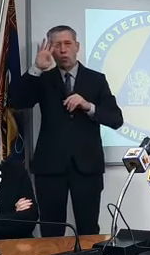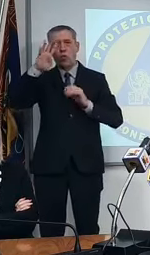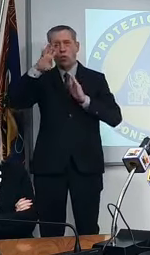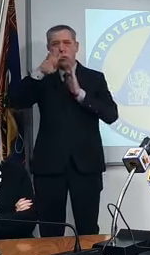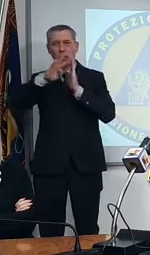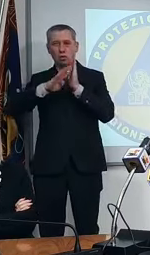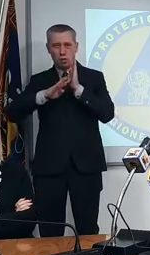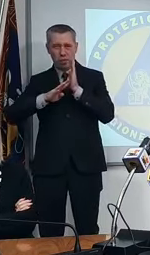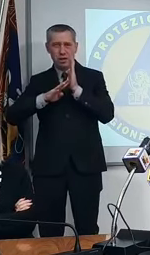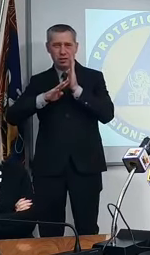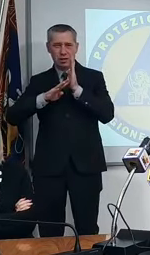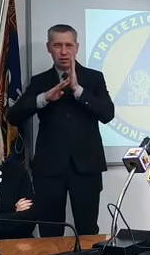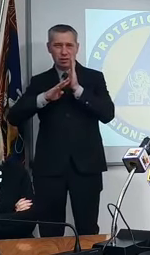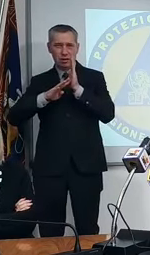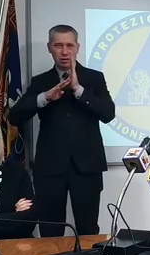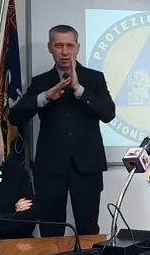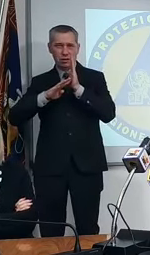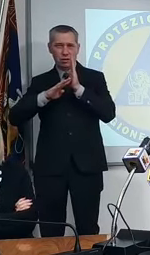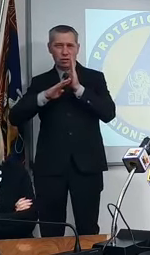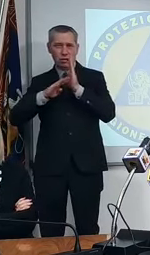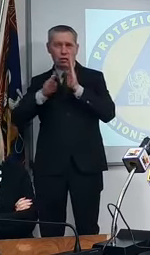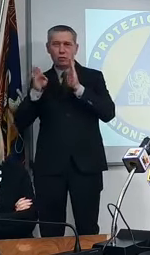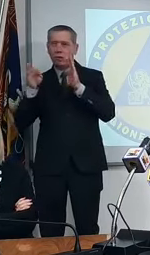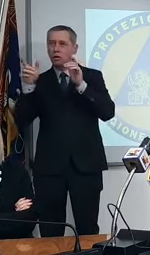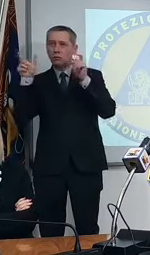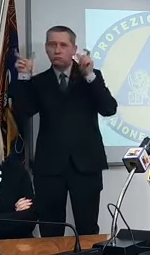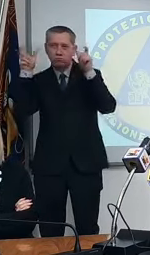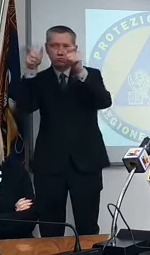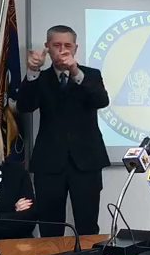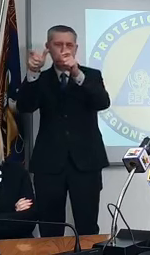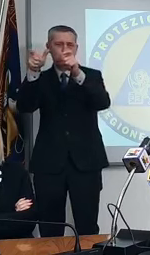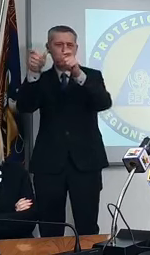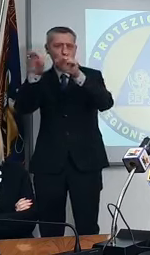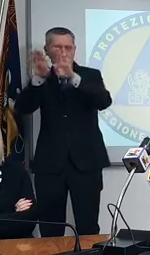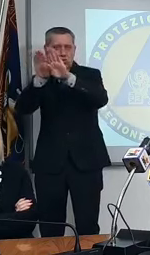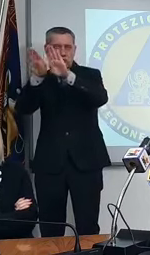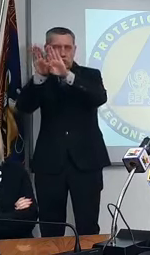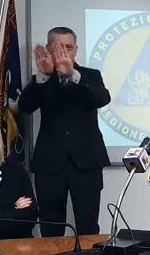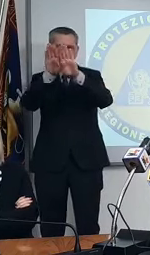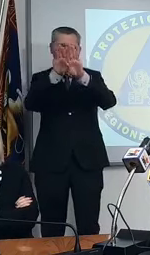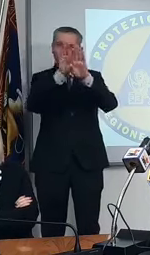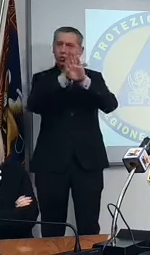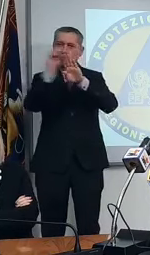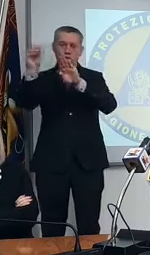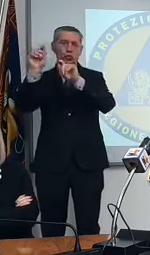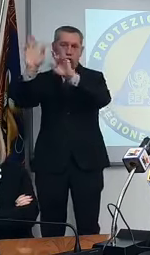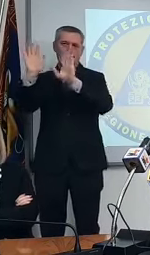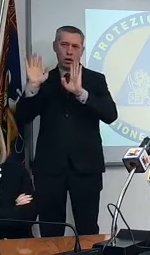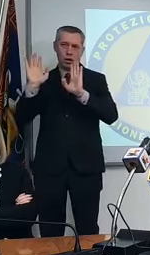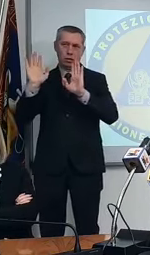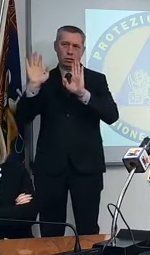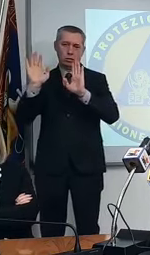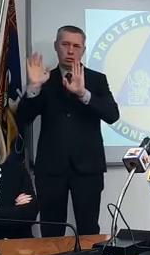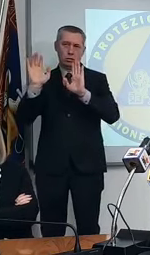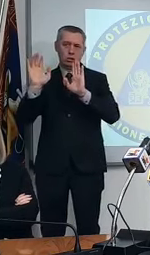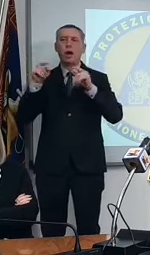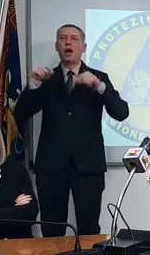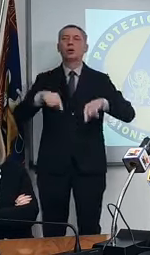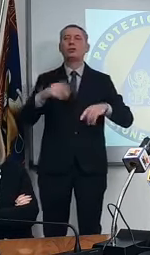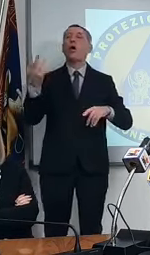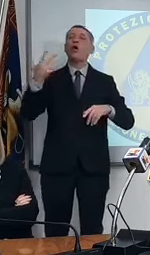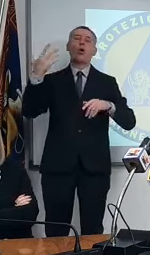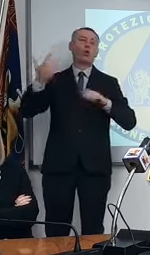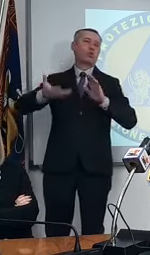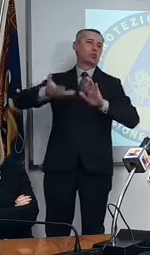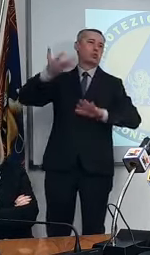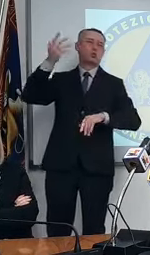cioè chiusi a chiave in casa allora io dico siccome in queste ore si sta osannando